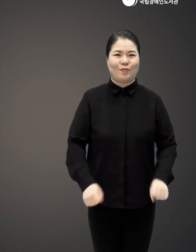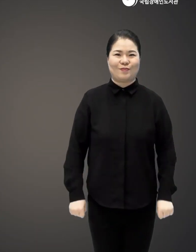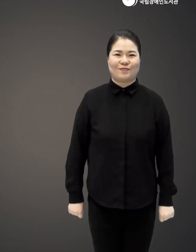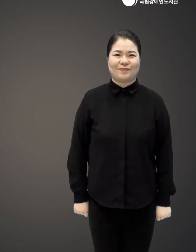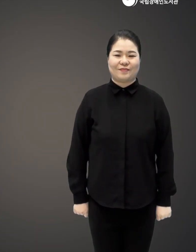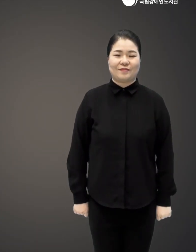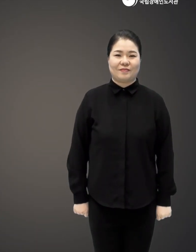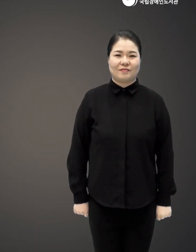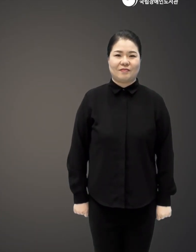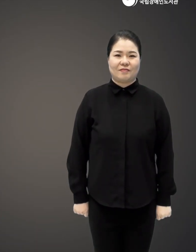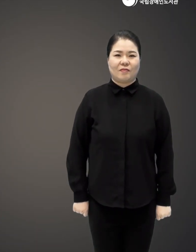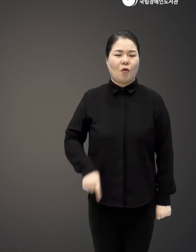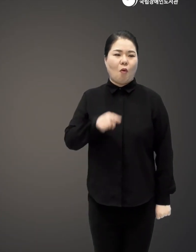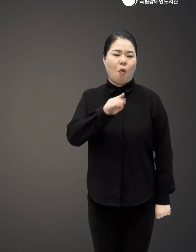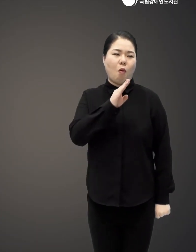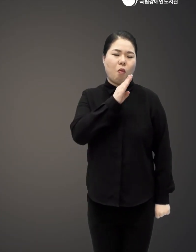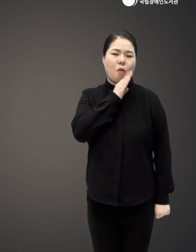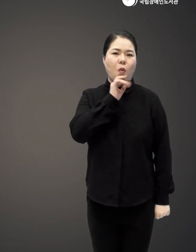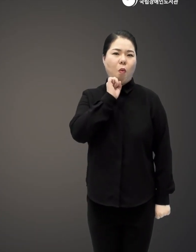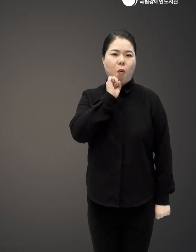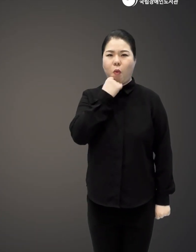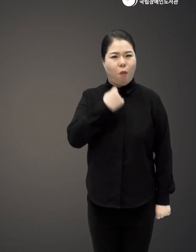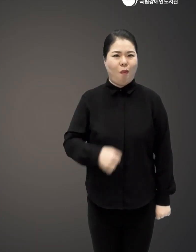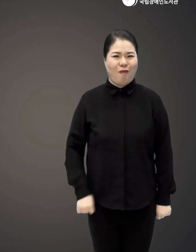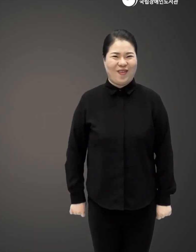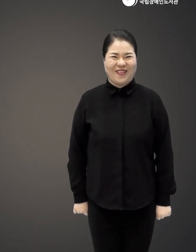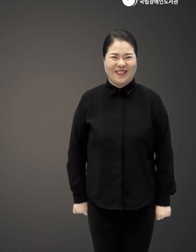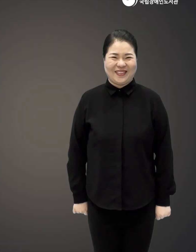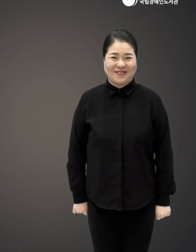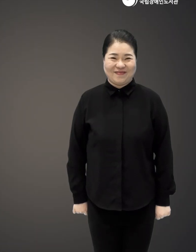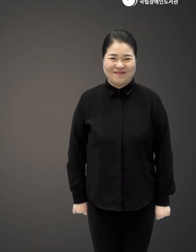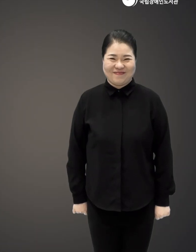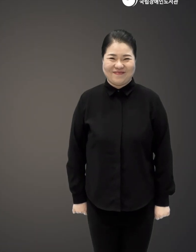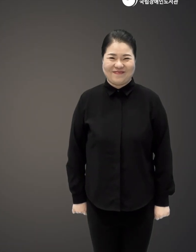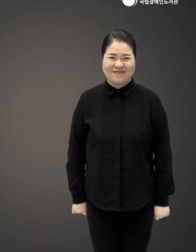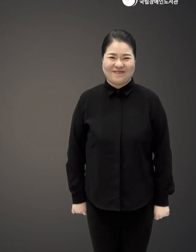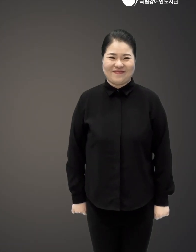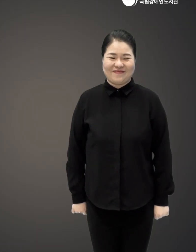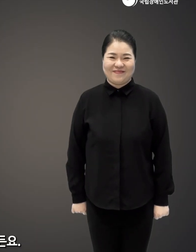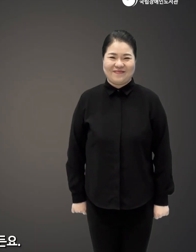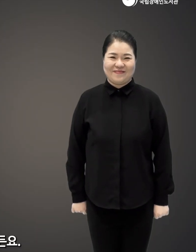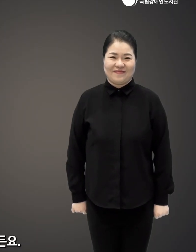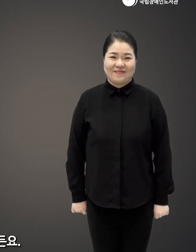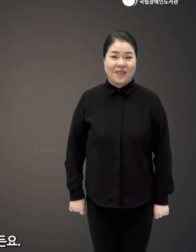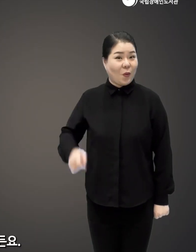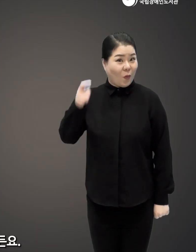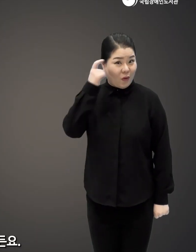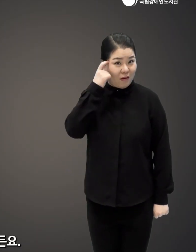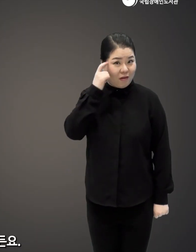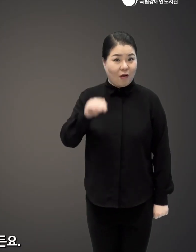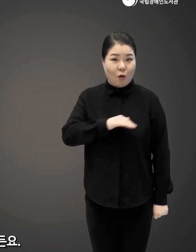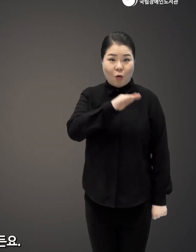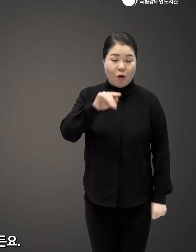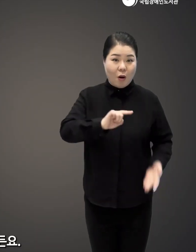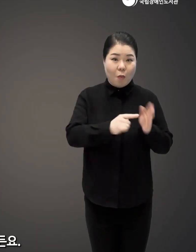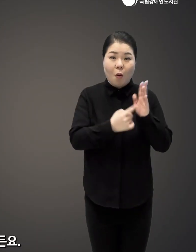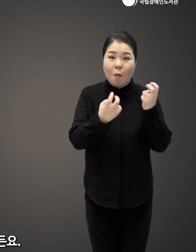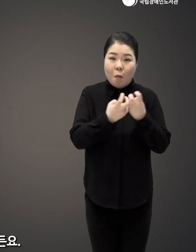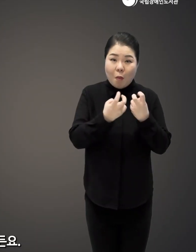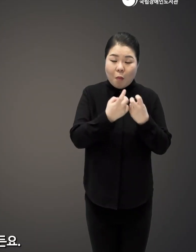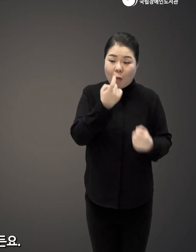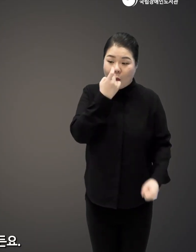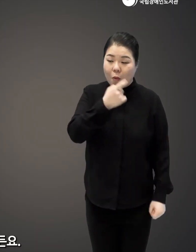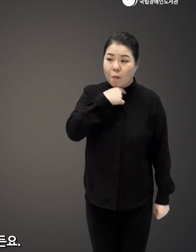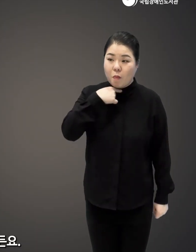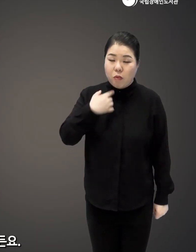이 표현이라는 게요 또 어떻게 보면 정말 어렵습니다 왜냐하면 우리가 이 표현을